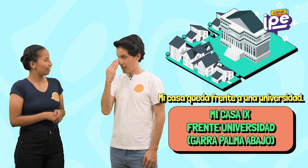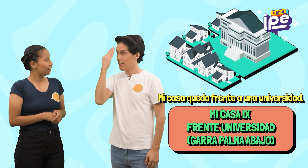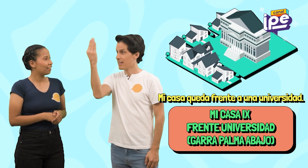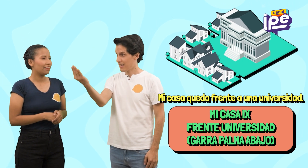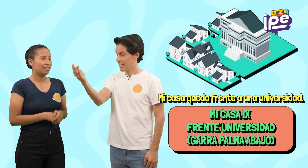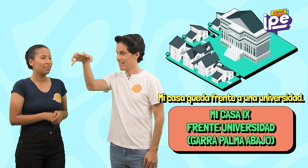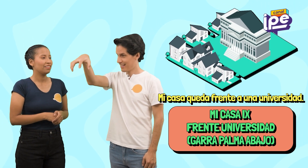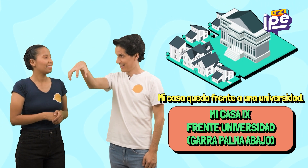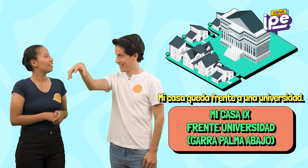Universidad.